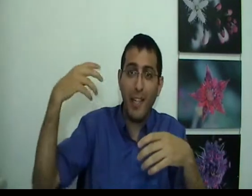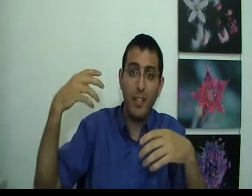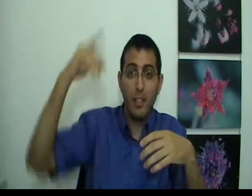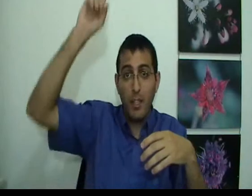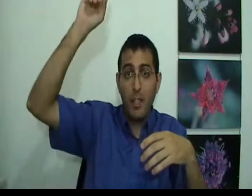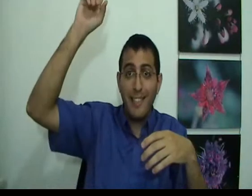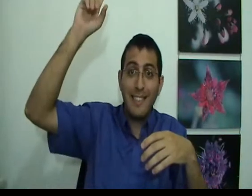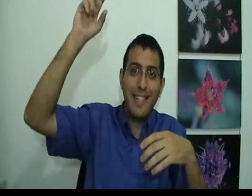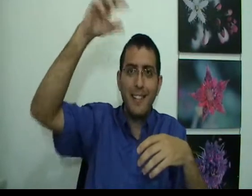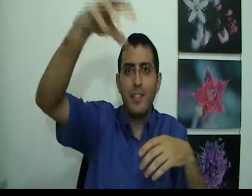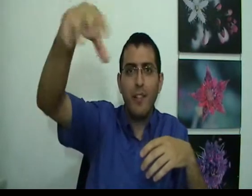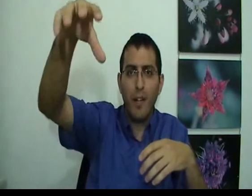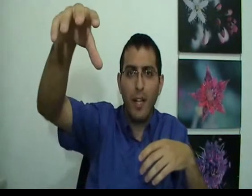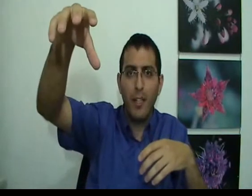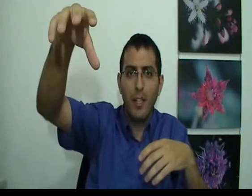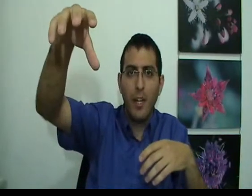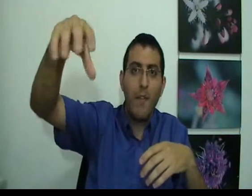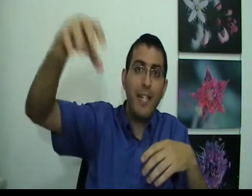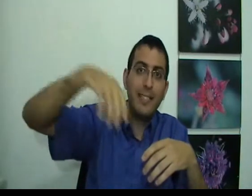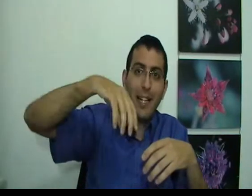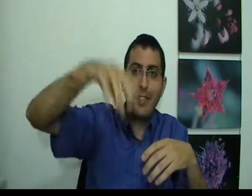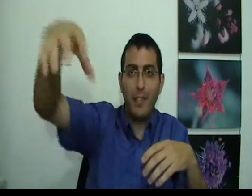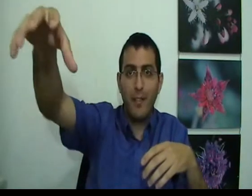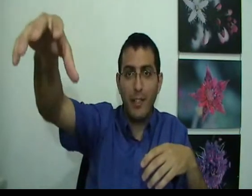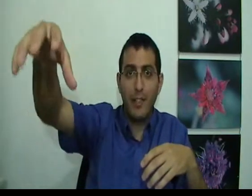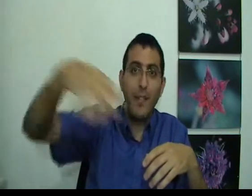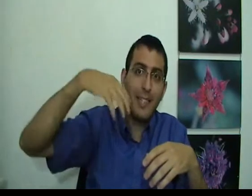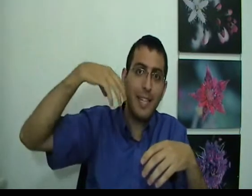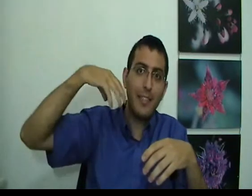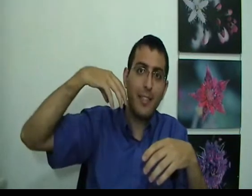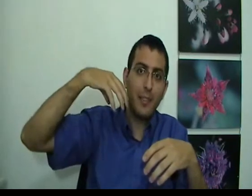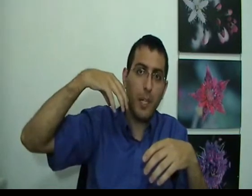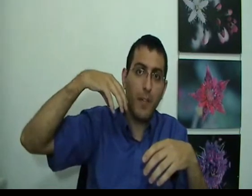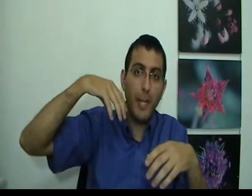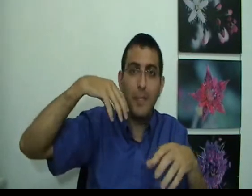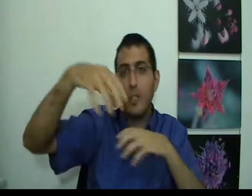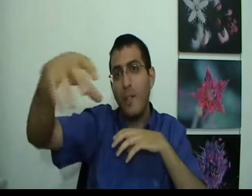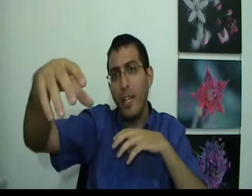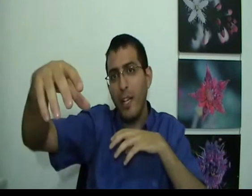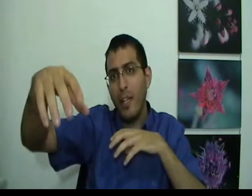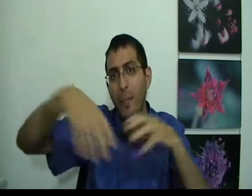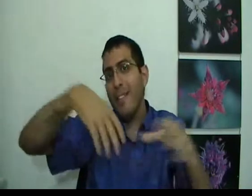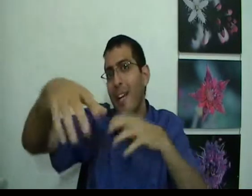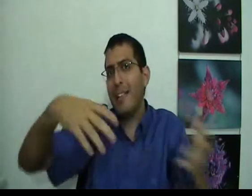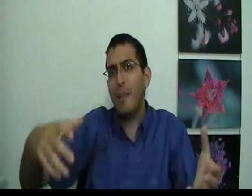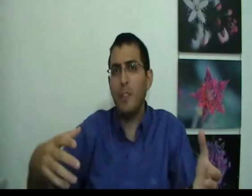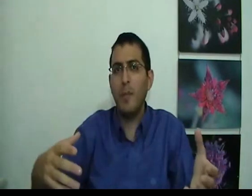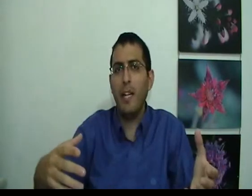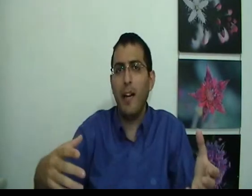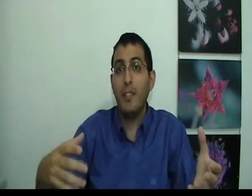יצרתי דבר ויצרתי את הדבר הזה ויצרתי את עצמי ובעצם עכשיו אני באינטראקציה עם עצמי אבל זה